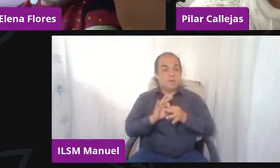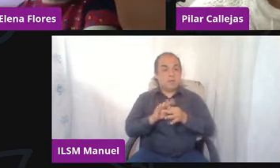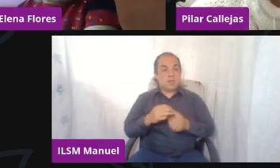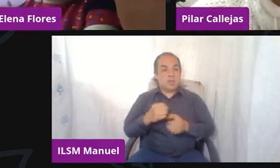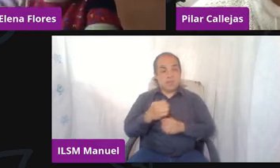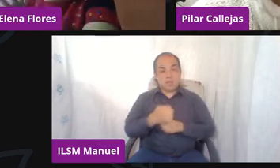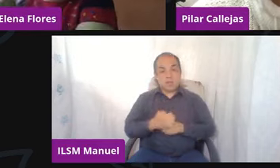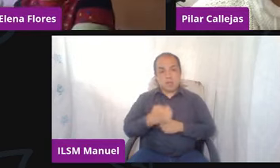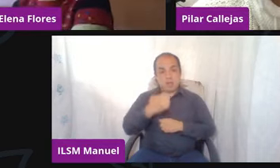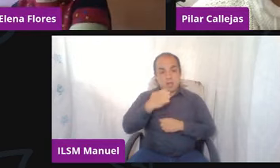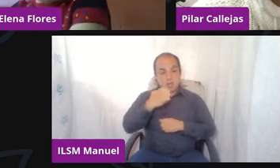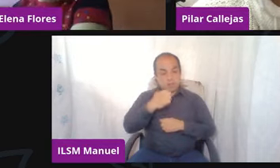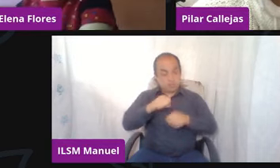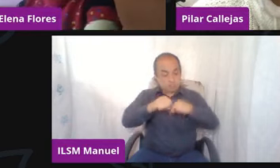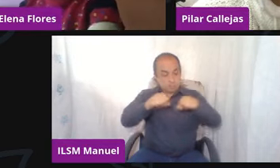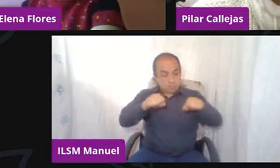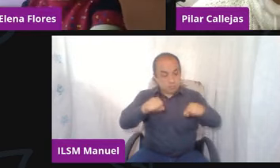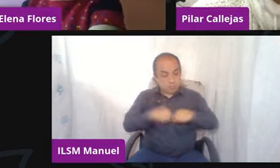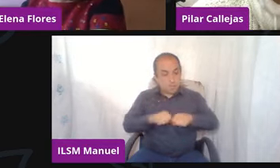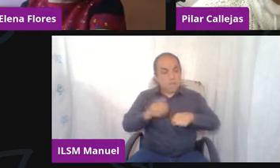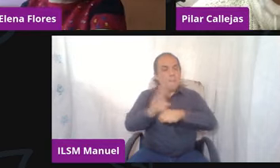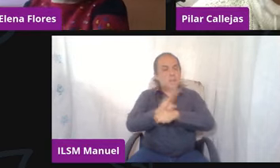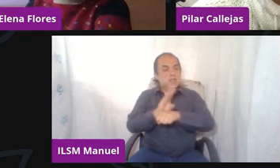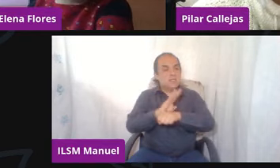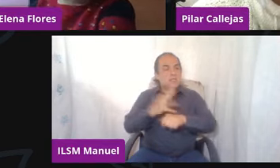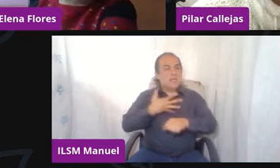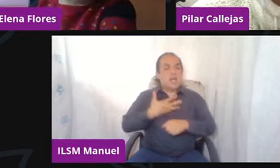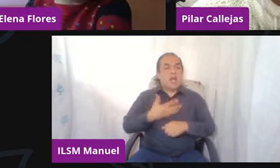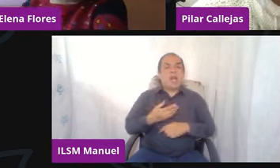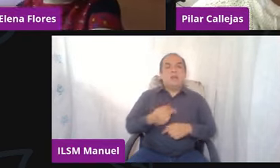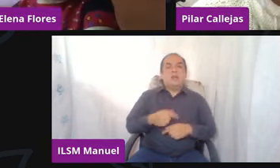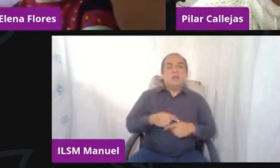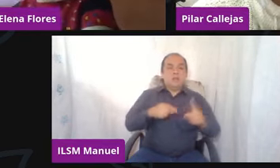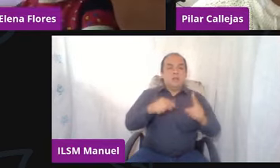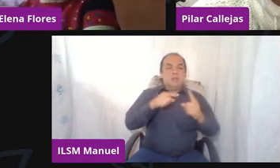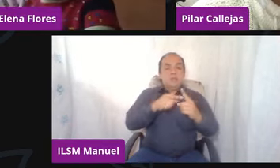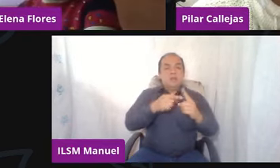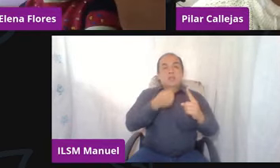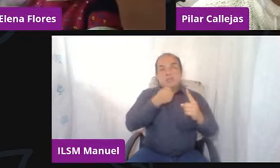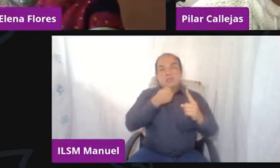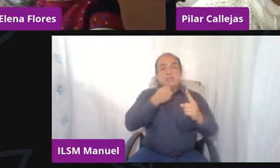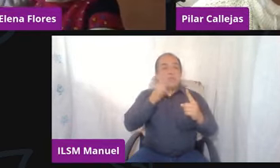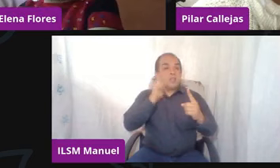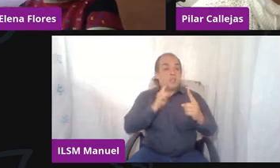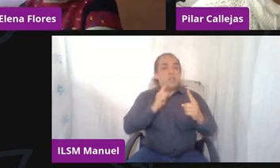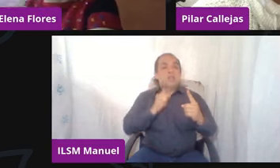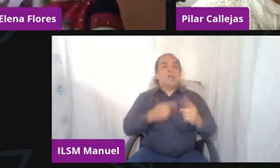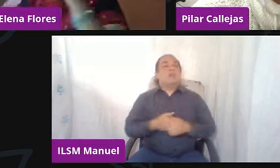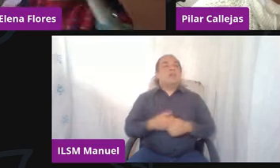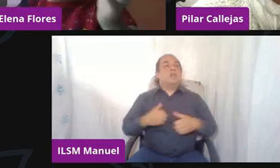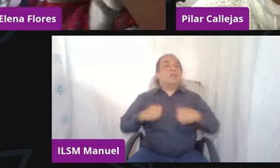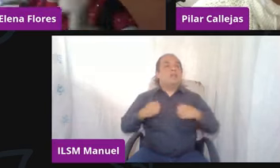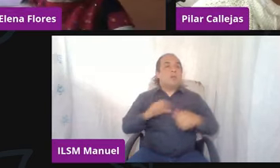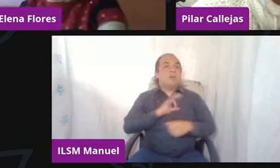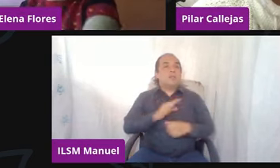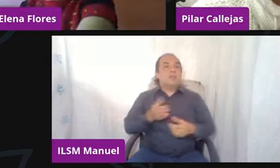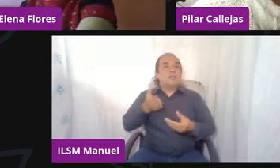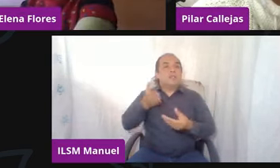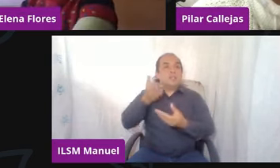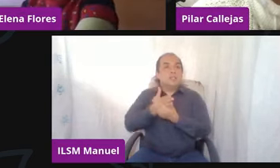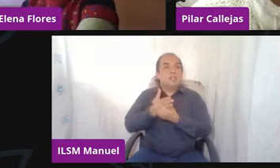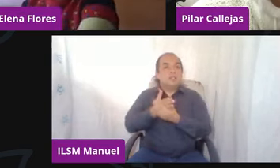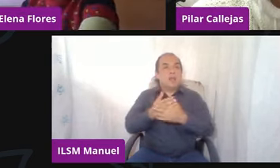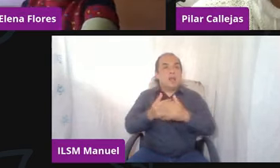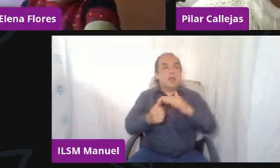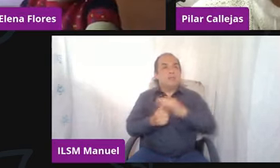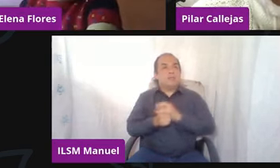son aulas donde contención, donde las niñas, niños, adolescentes, personas jóvenes pueden ir, refugiar su momento con un orientador